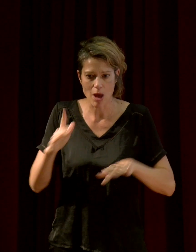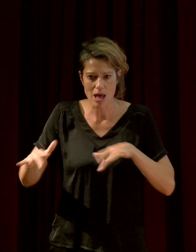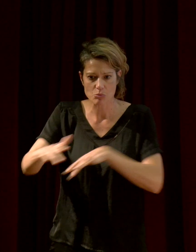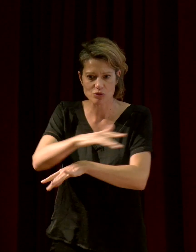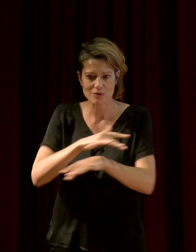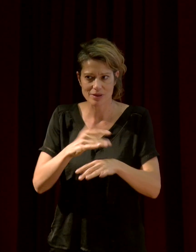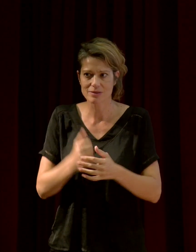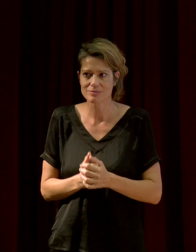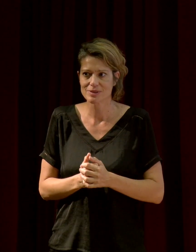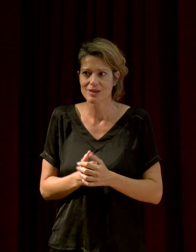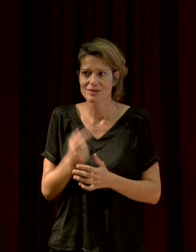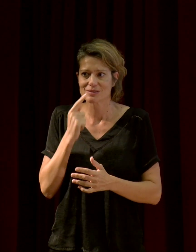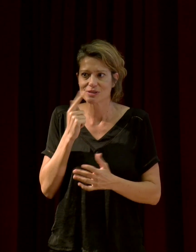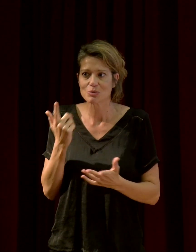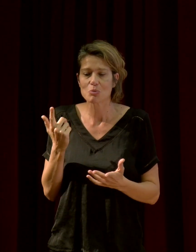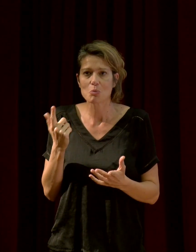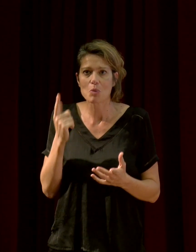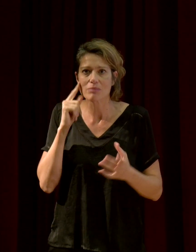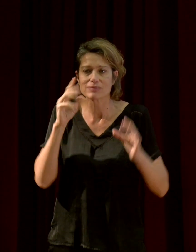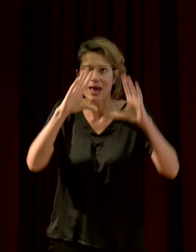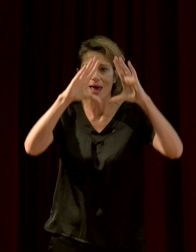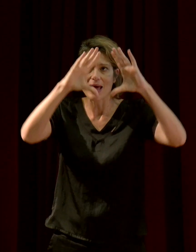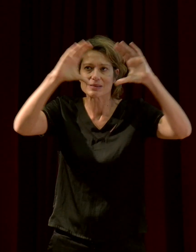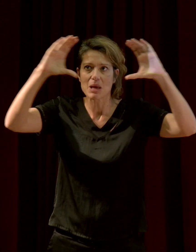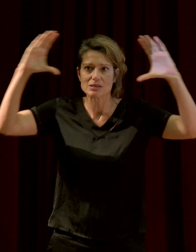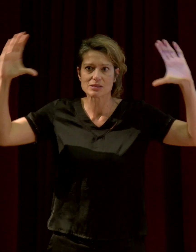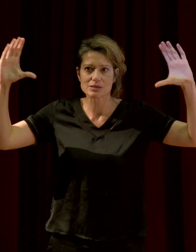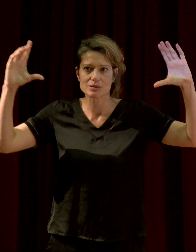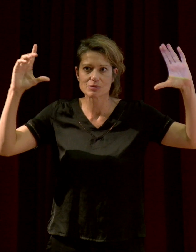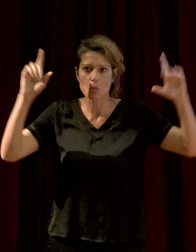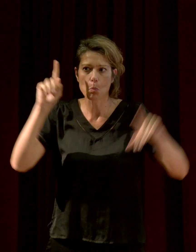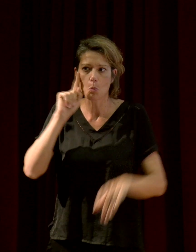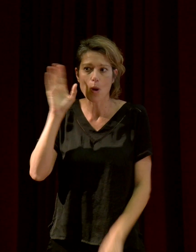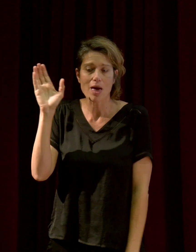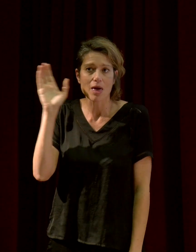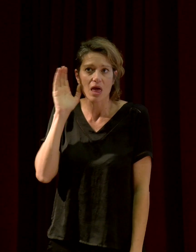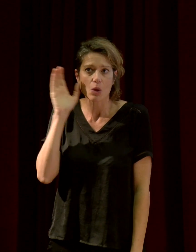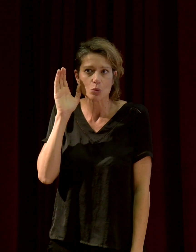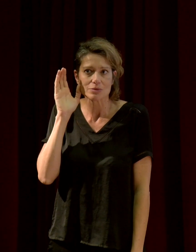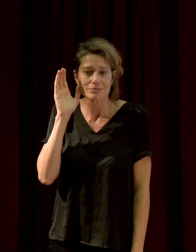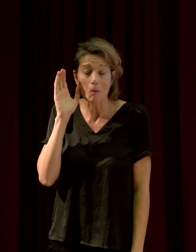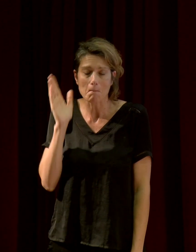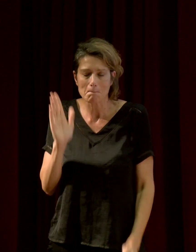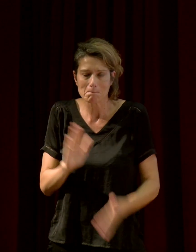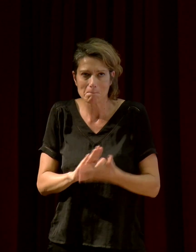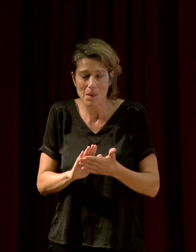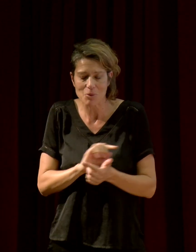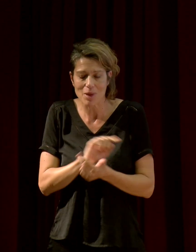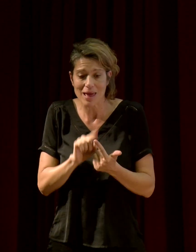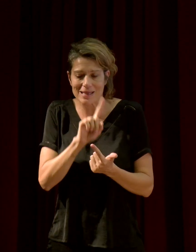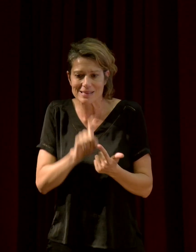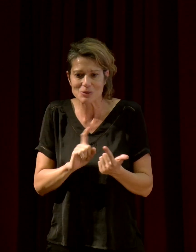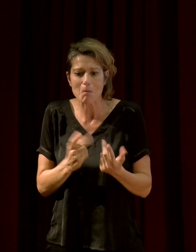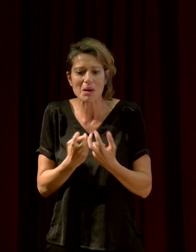écoute-t-on l'espace ? Et deuxième question, pardon pour le côté burlesque, mais est-ce qu'un